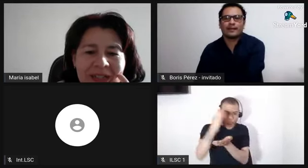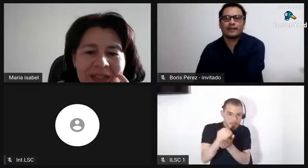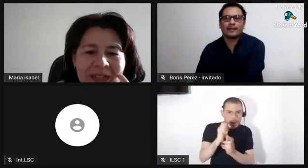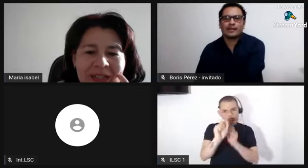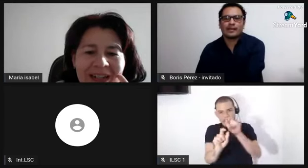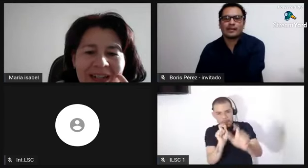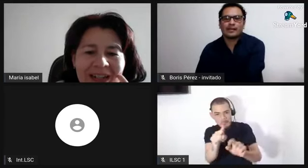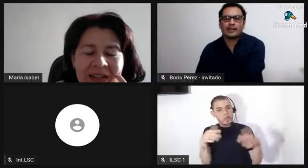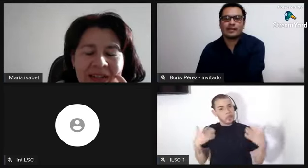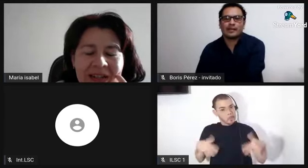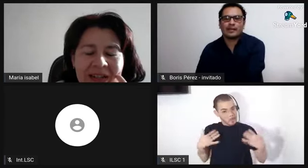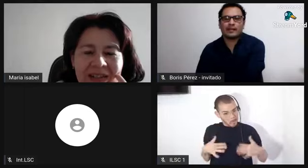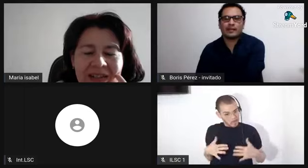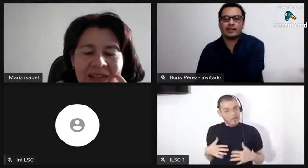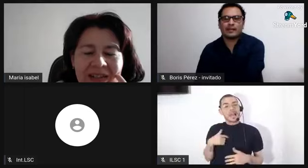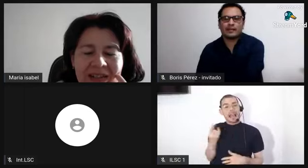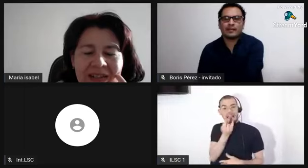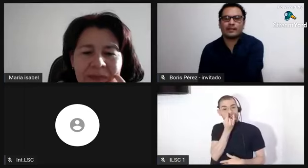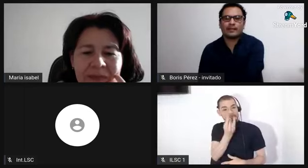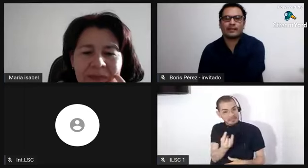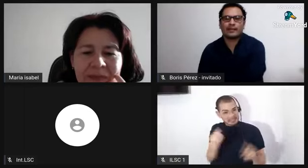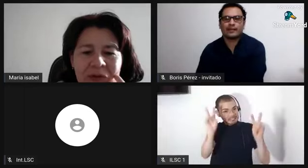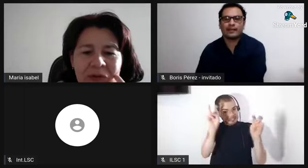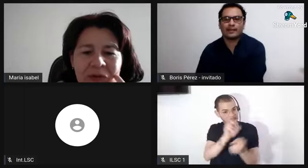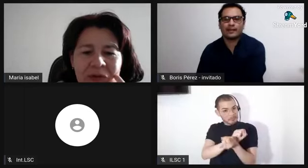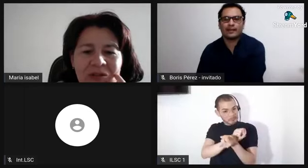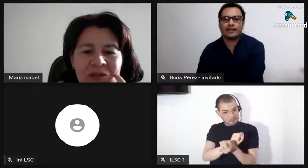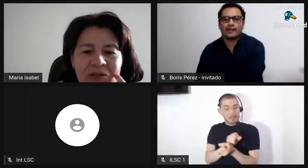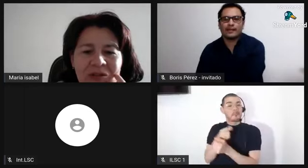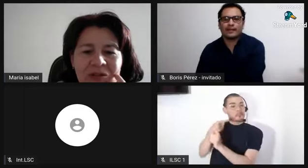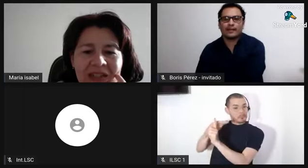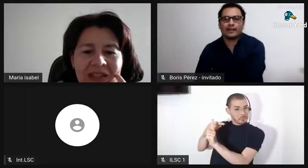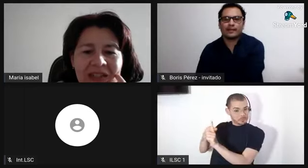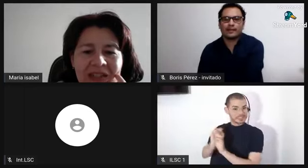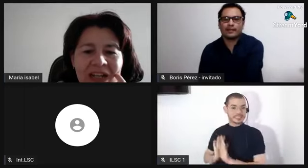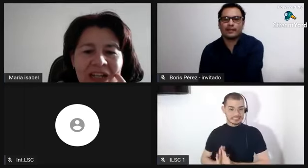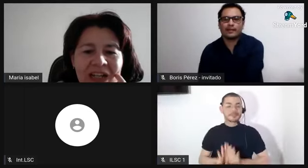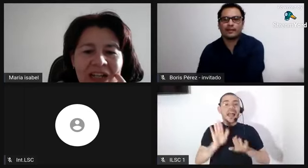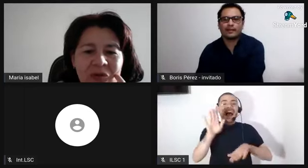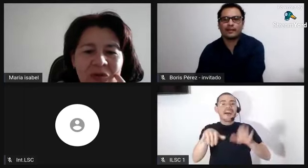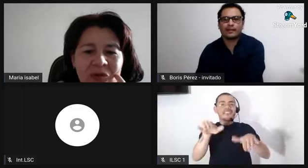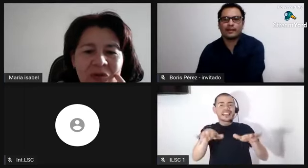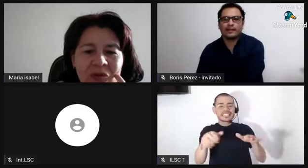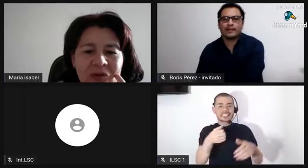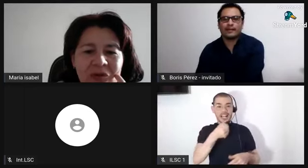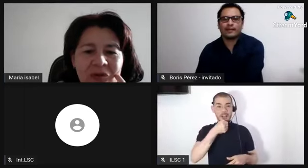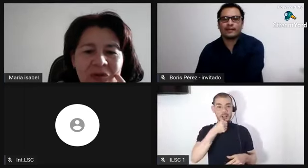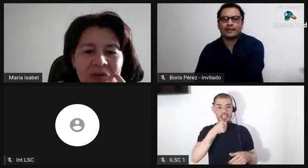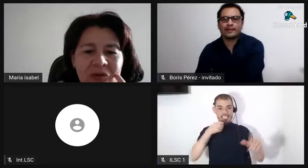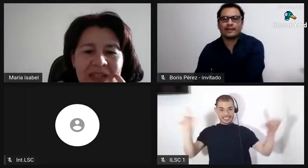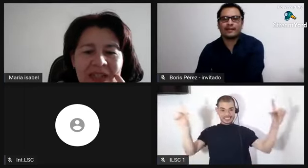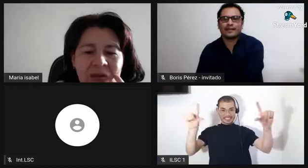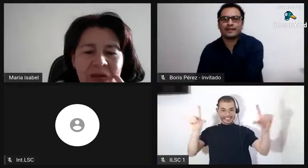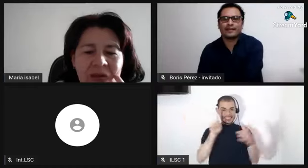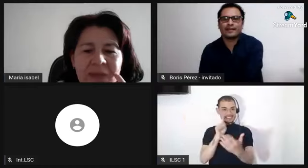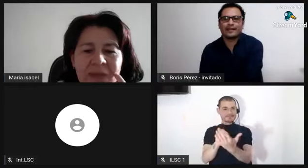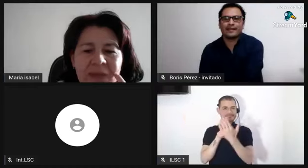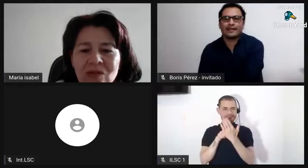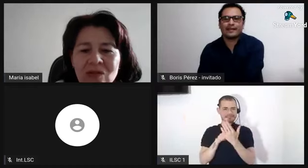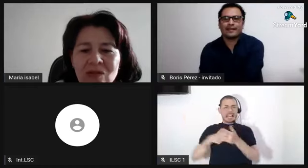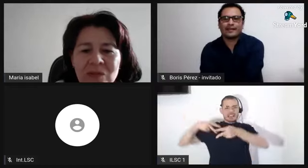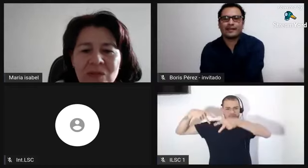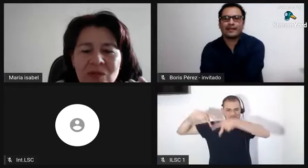veces vemos en la noticia las protestas o también conocemos, pues,